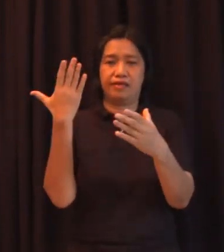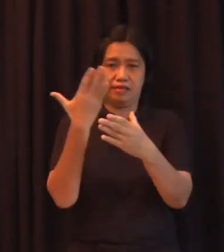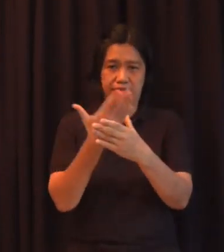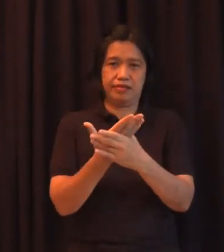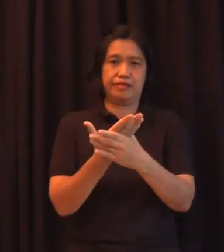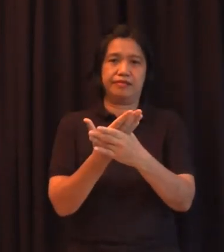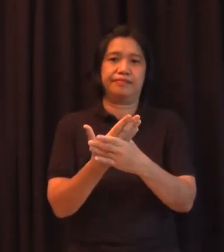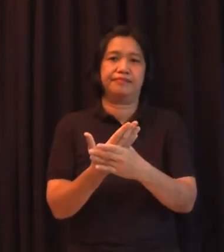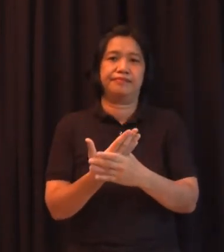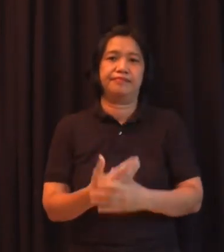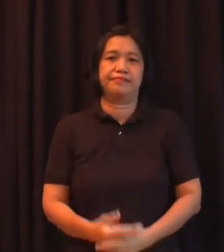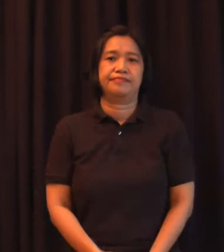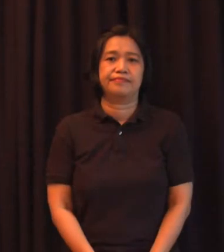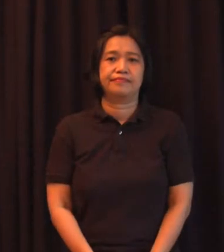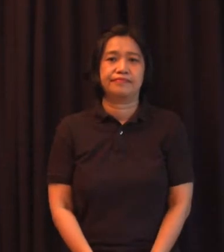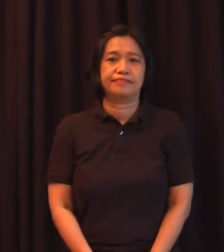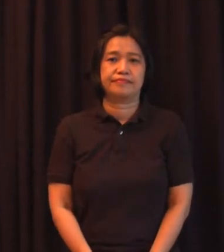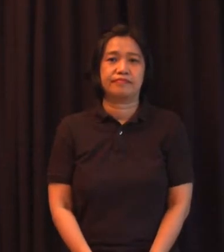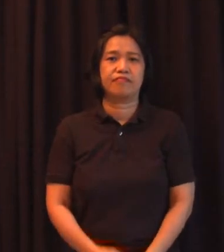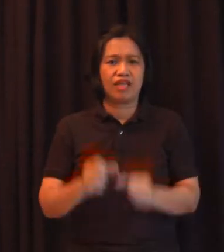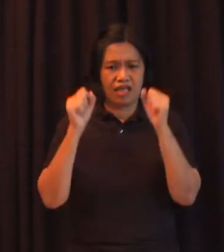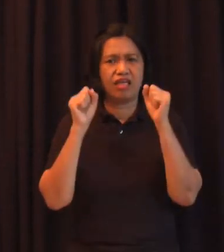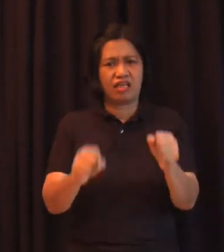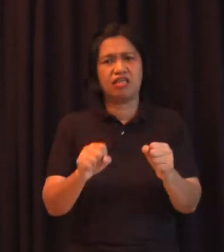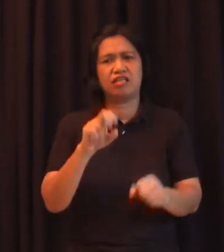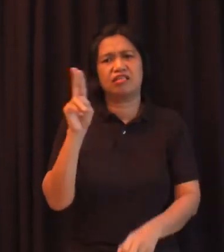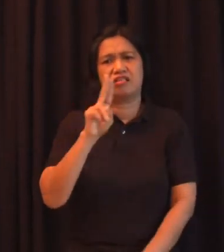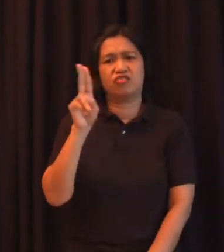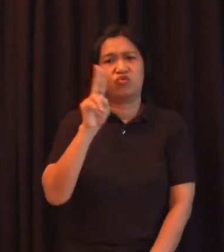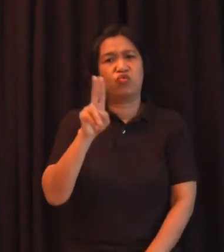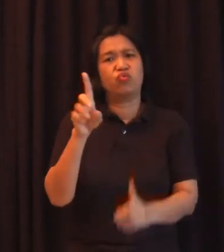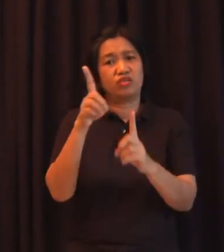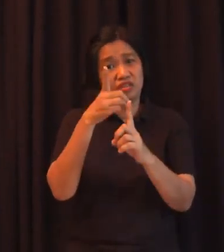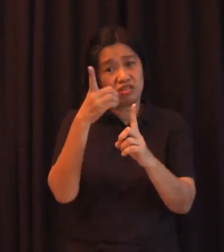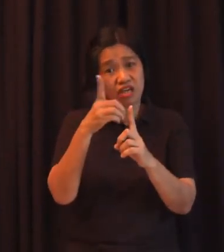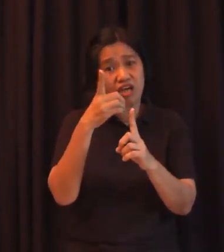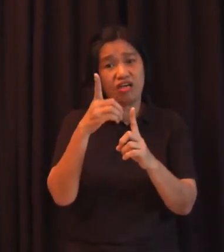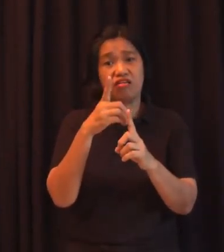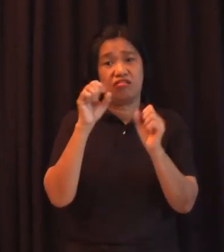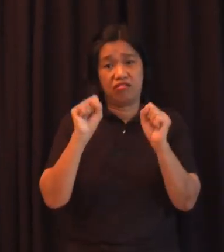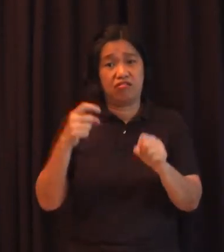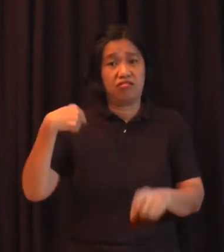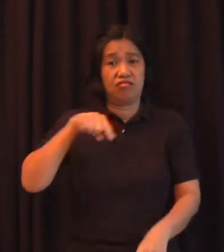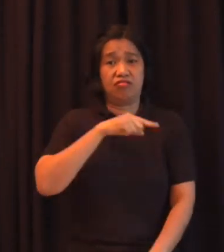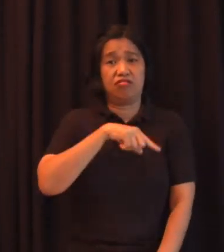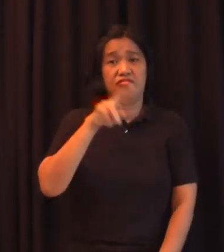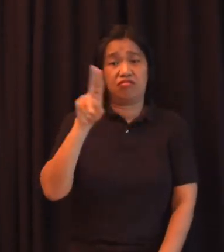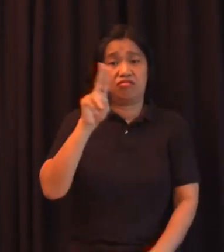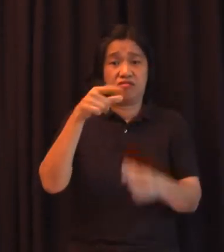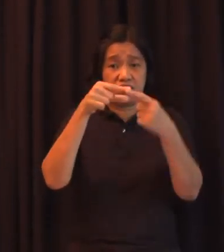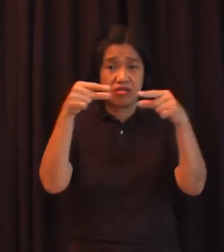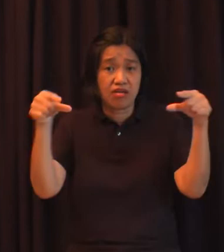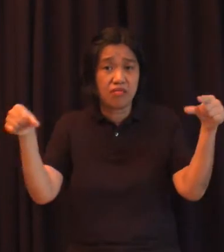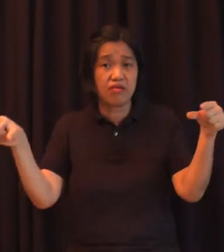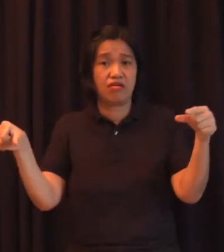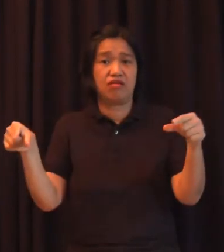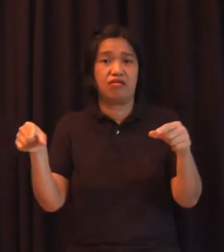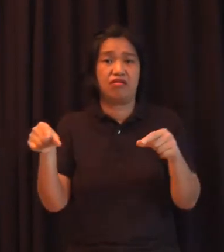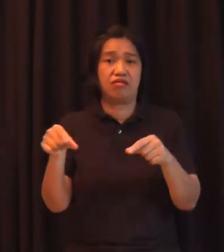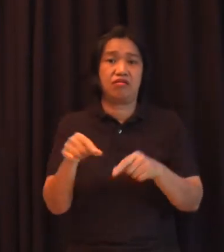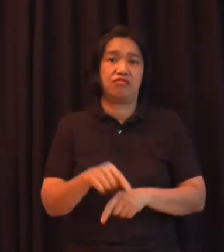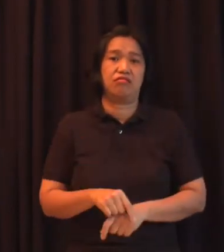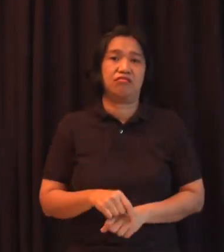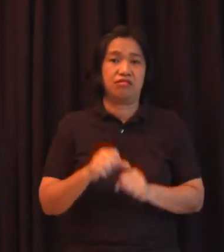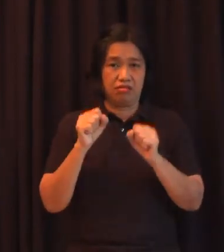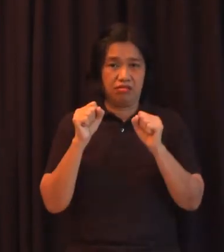may magamit na tayong mga diksyonaryo may magamit na tayong palagay na at effectively magamit itong wika na ito sa